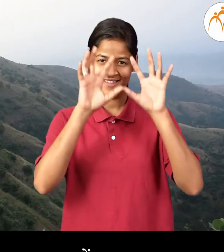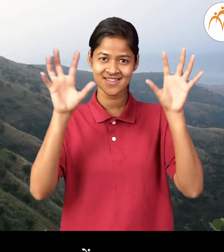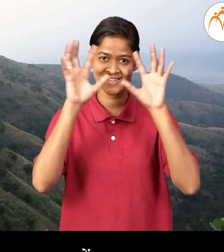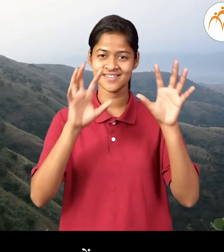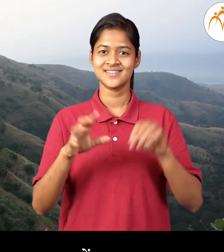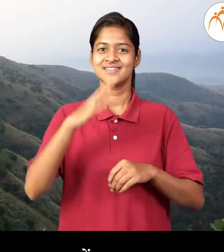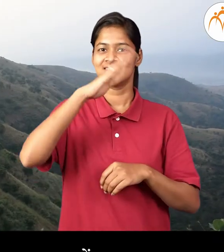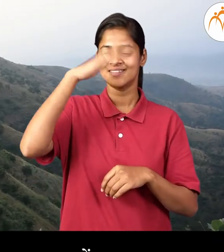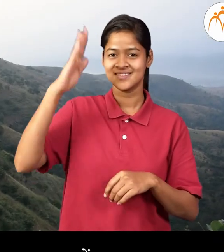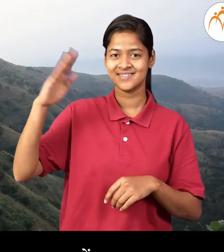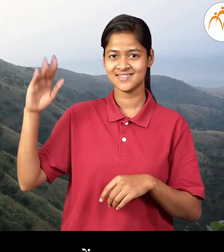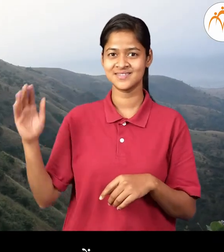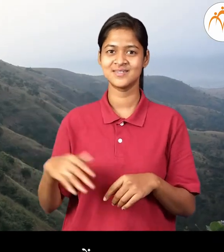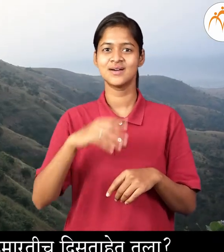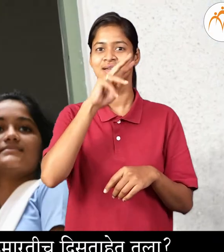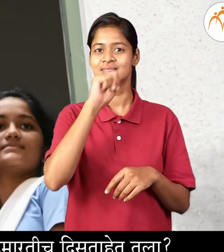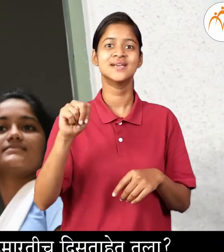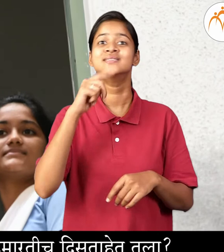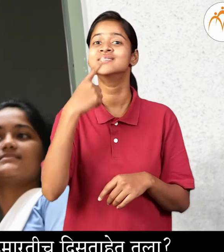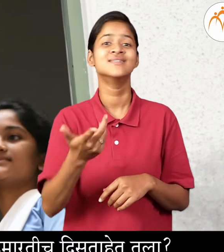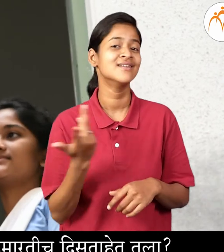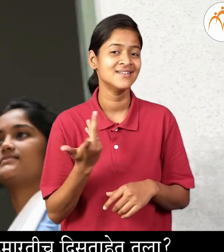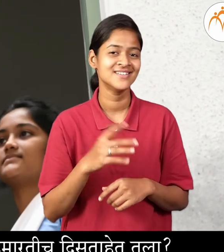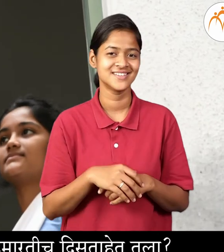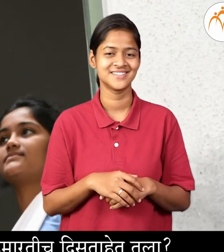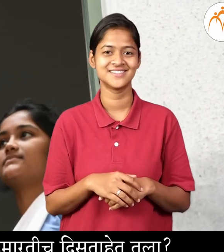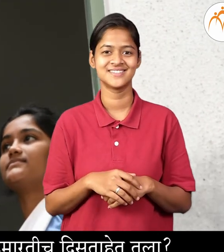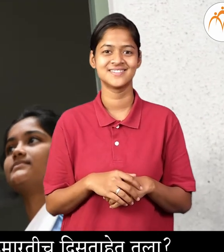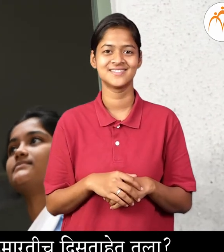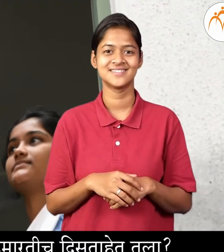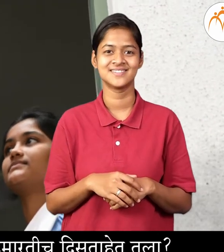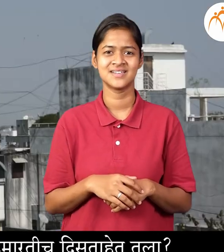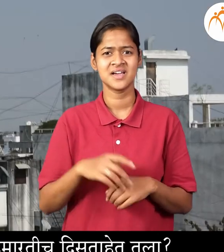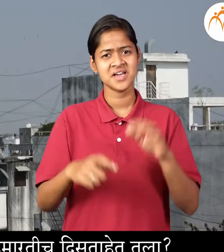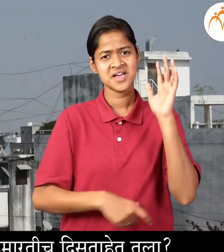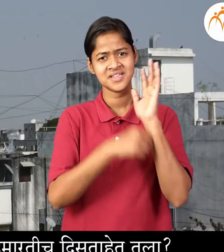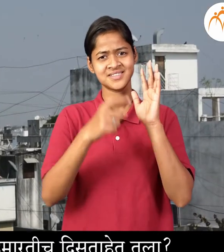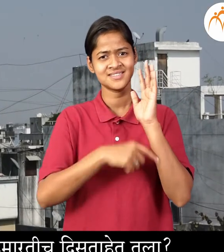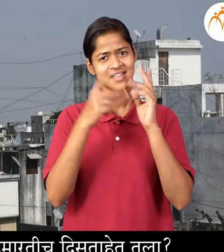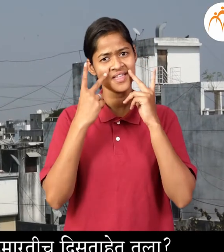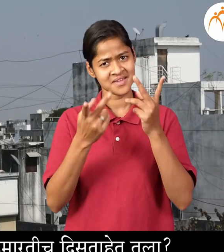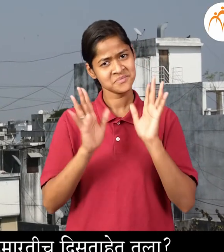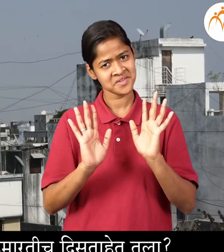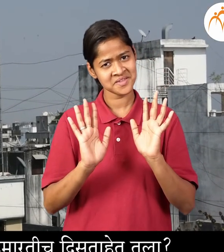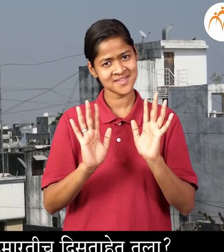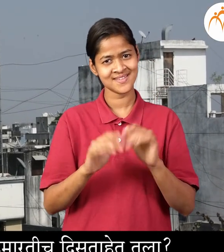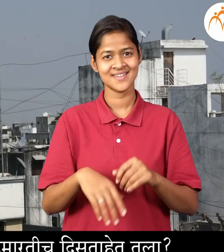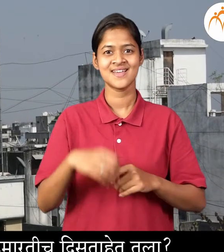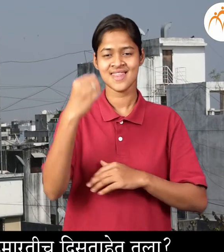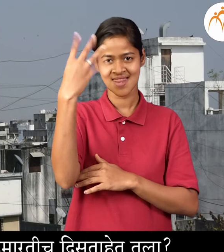आकाश, डोंगर, नेहा, काई मन्टेस तु, इमारतीज दिशते तुला,